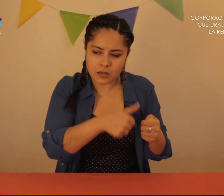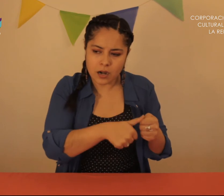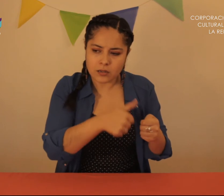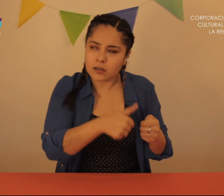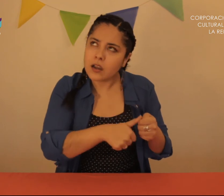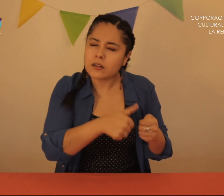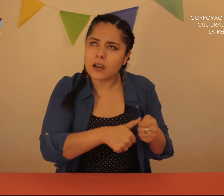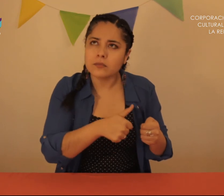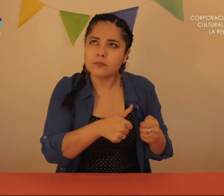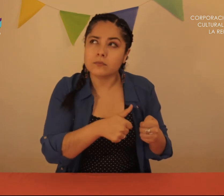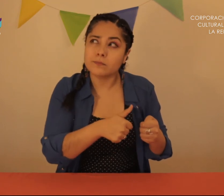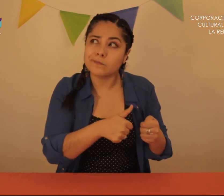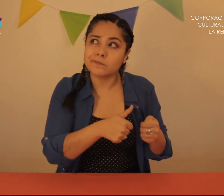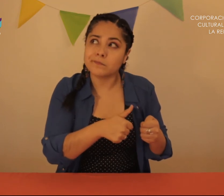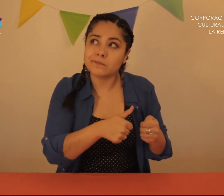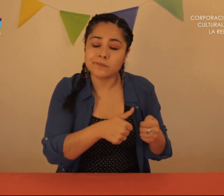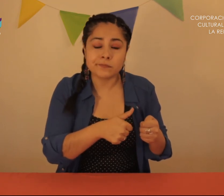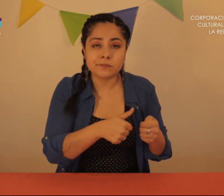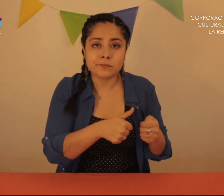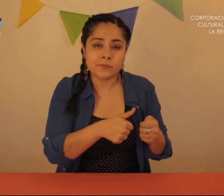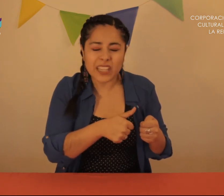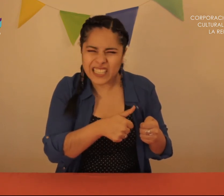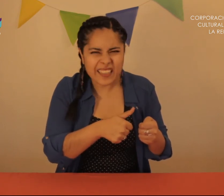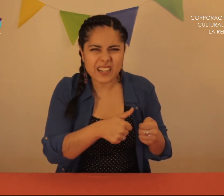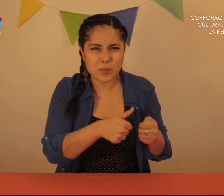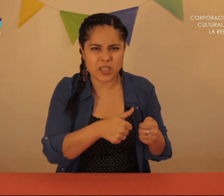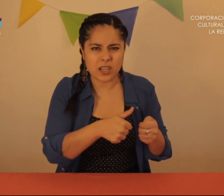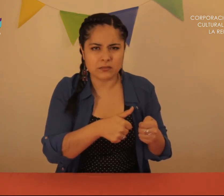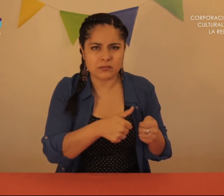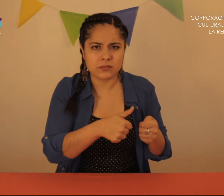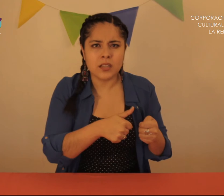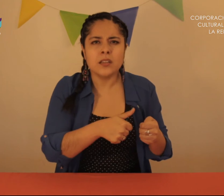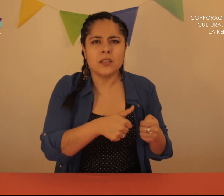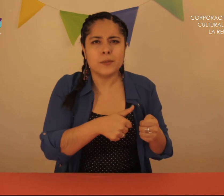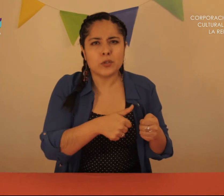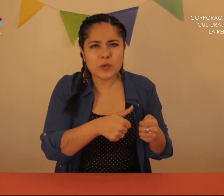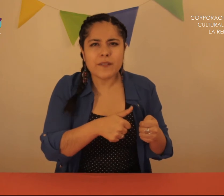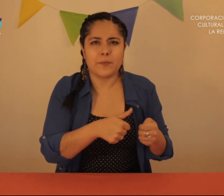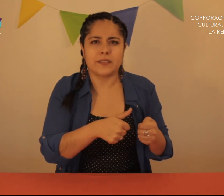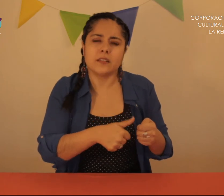nadie respondía Tocó una vez más